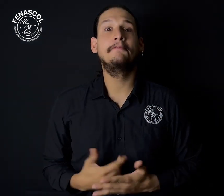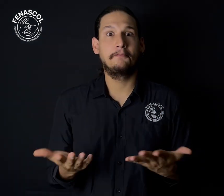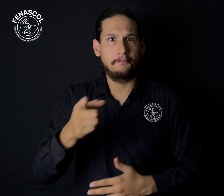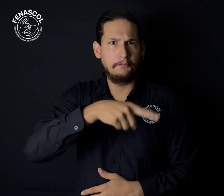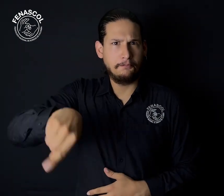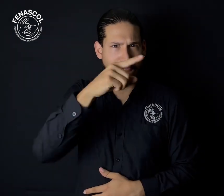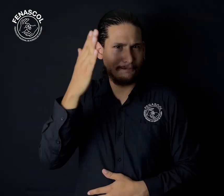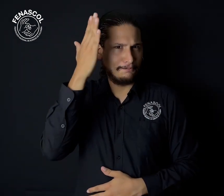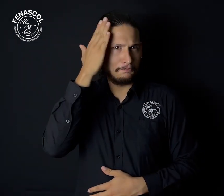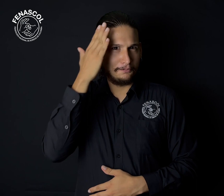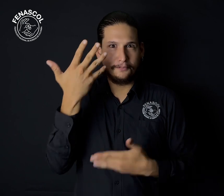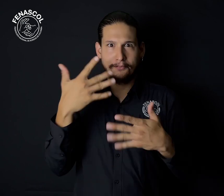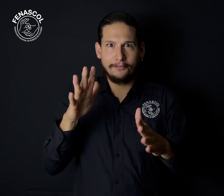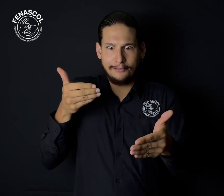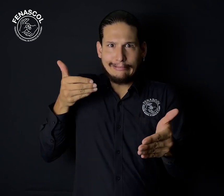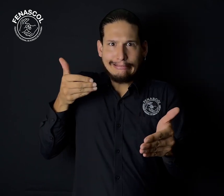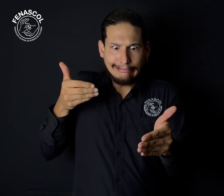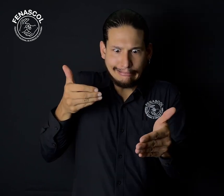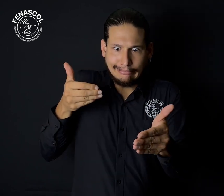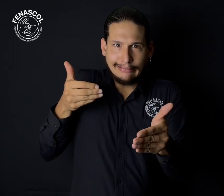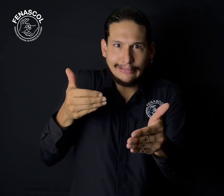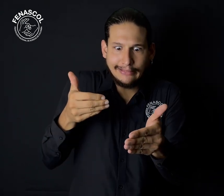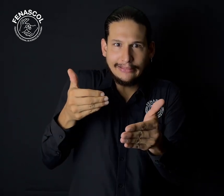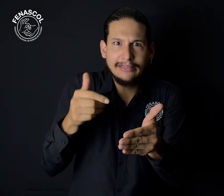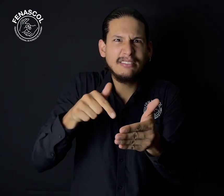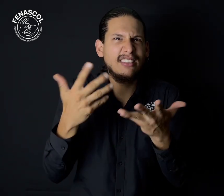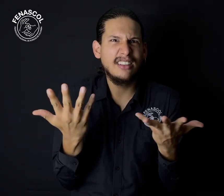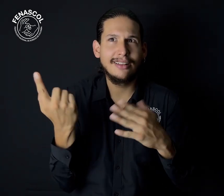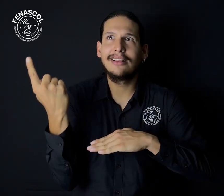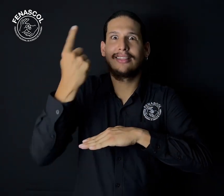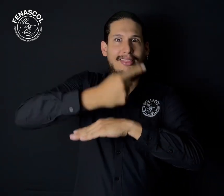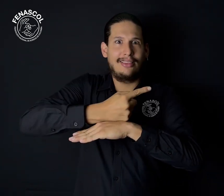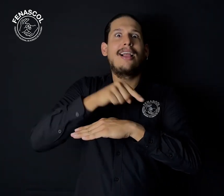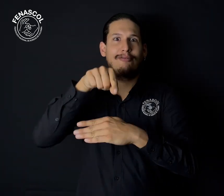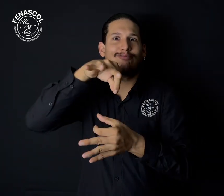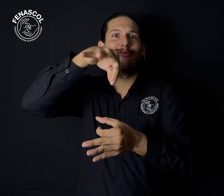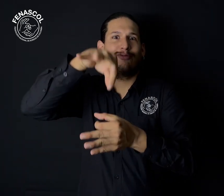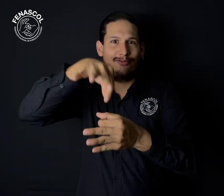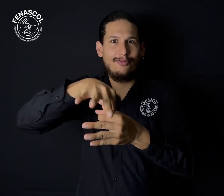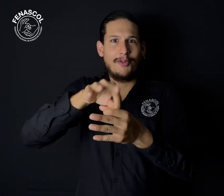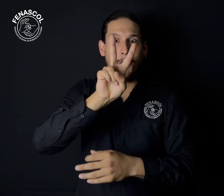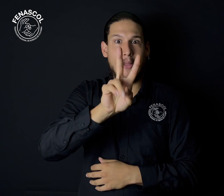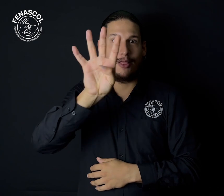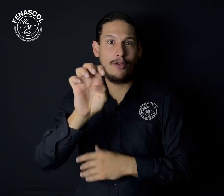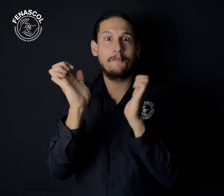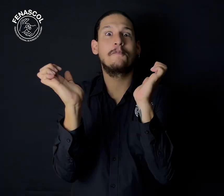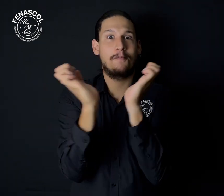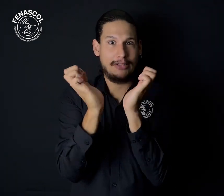Como ustedes ya saben, cada vez más está cerca el 29 de mayo, el día de las